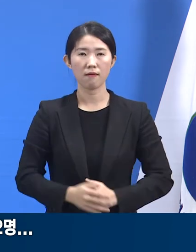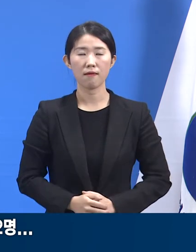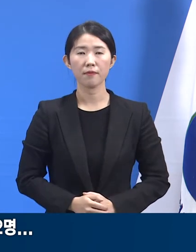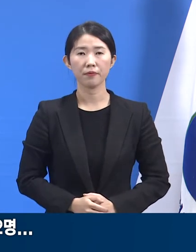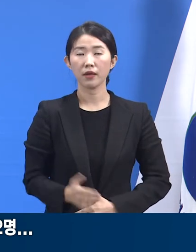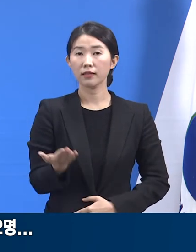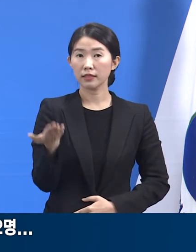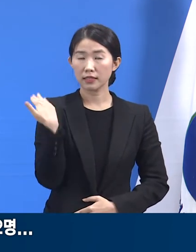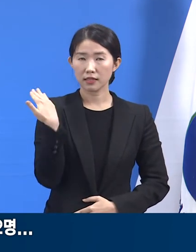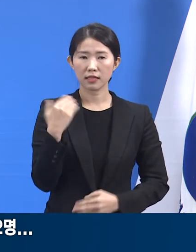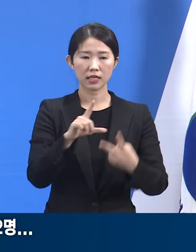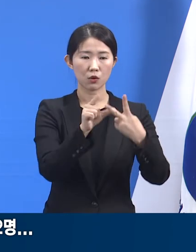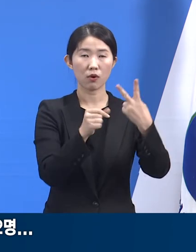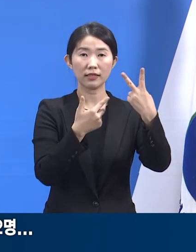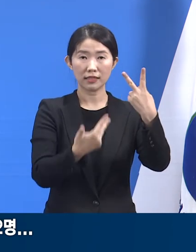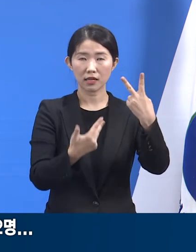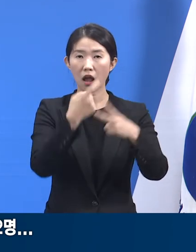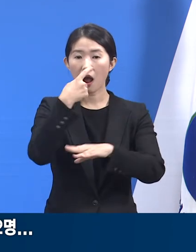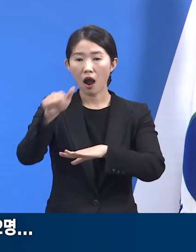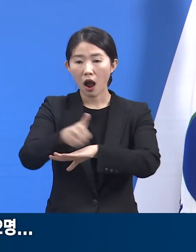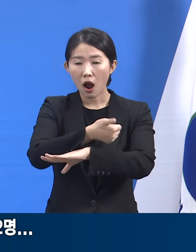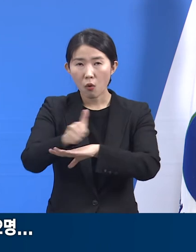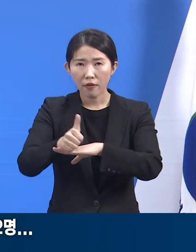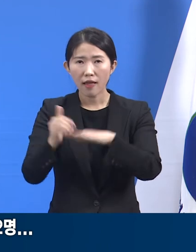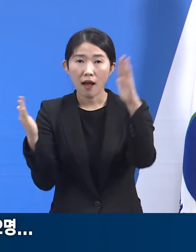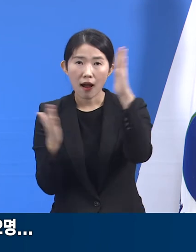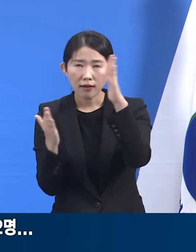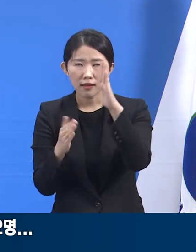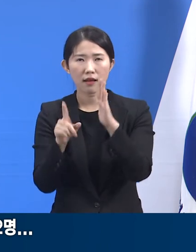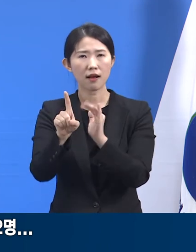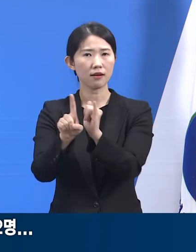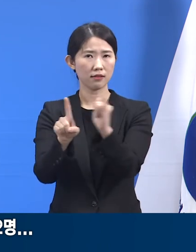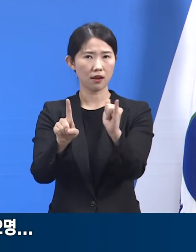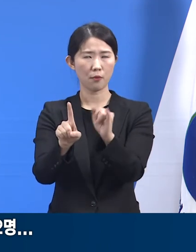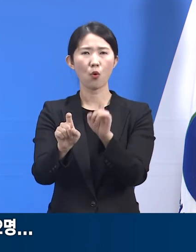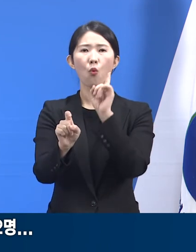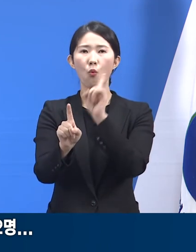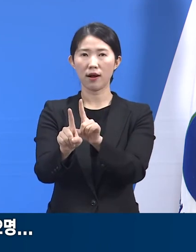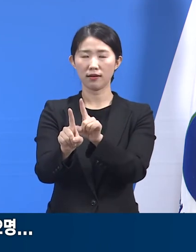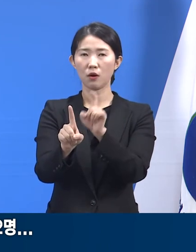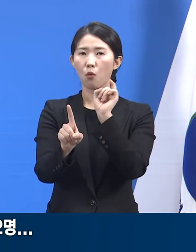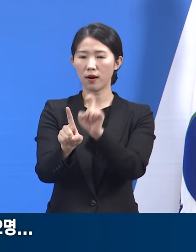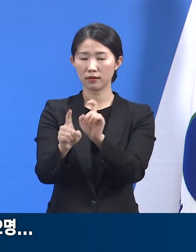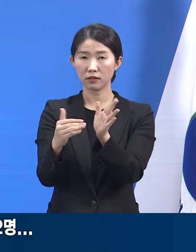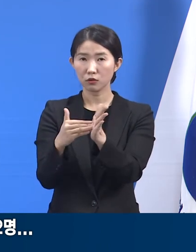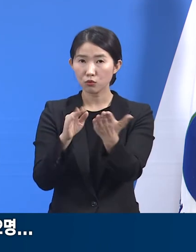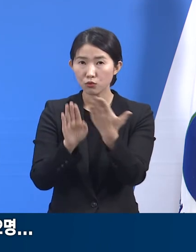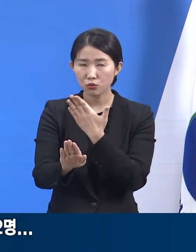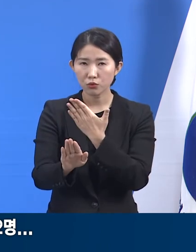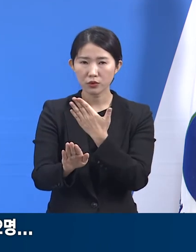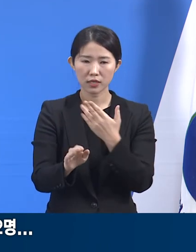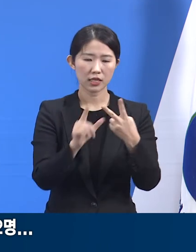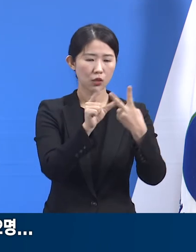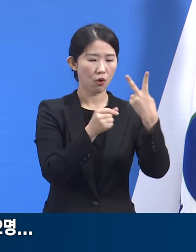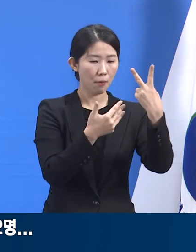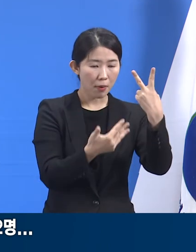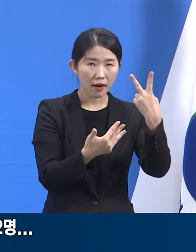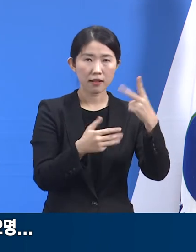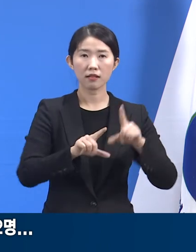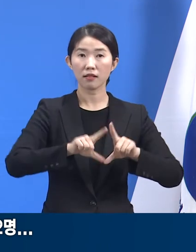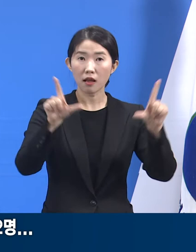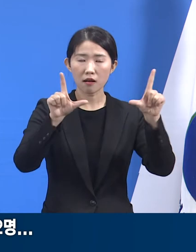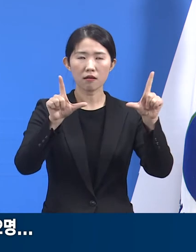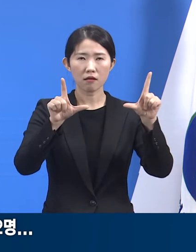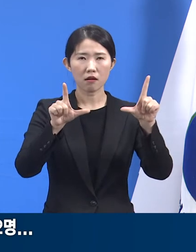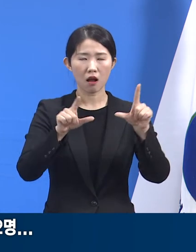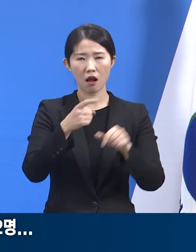지난 7일 보습학원 원생 1명이 최초로 확진 판정을 받은 이후 8일 학원 교사 2명이 추가 확진